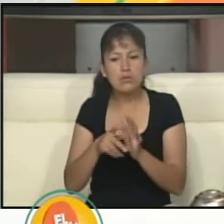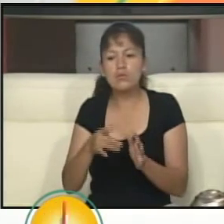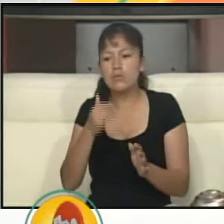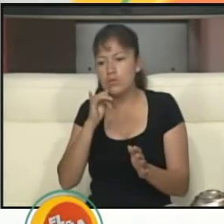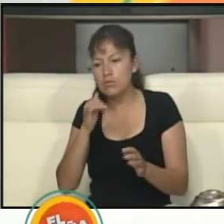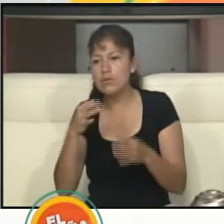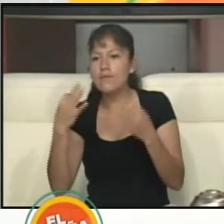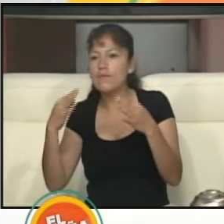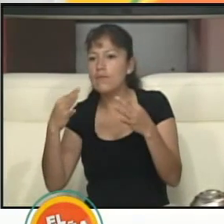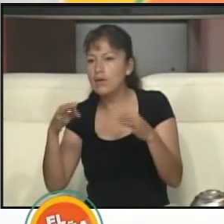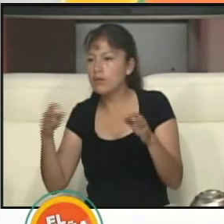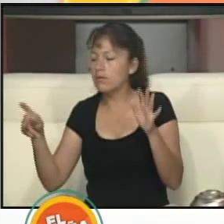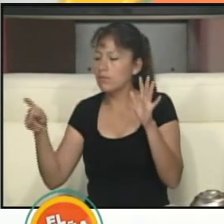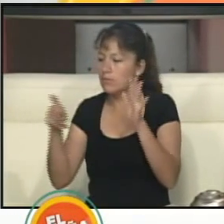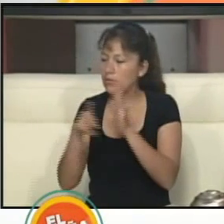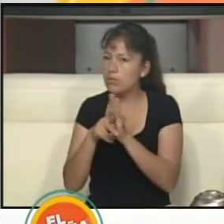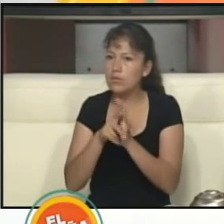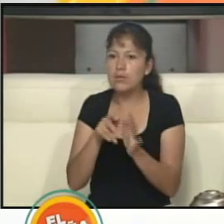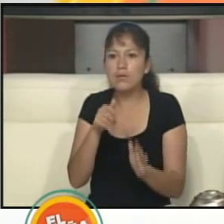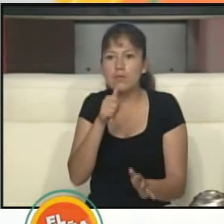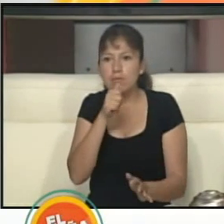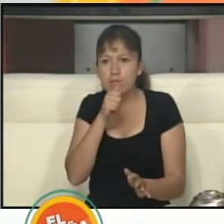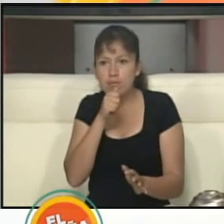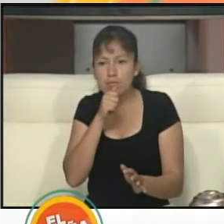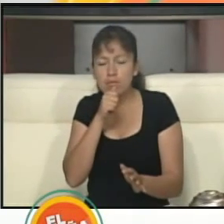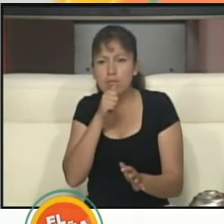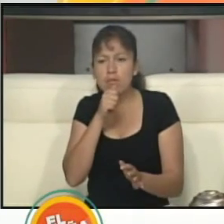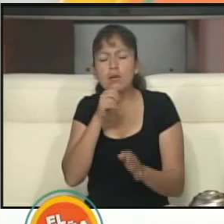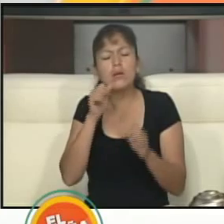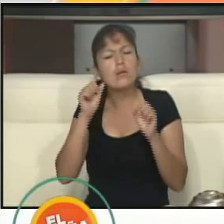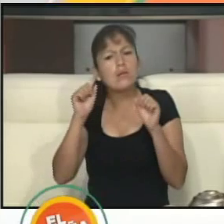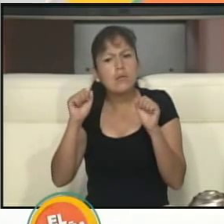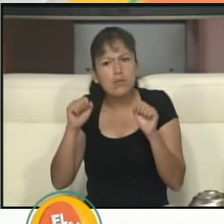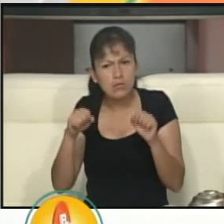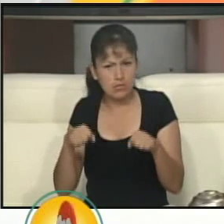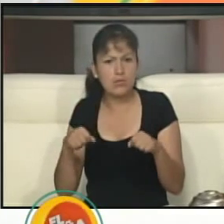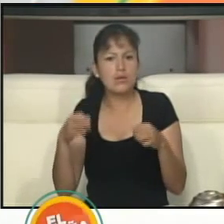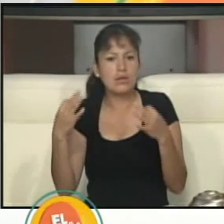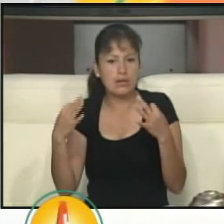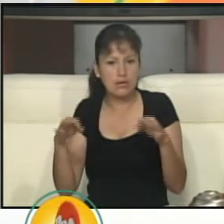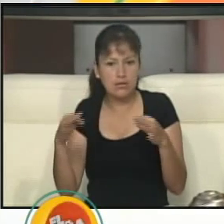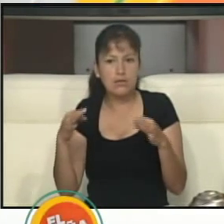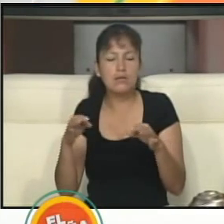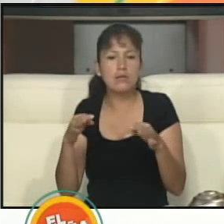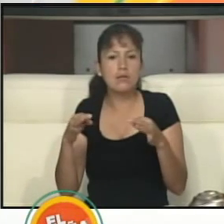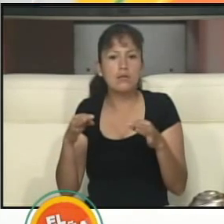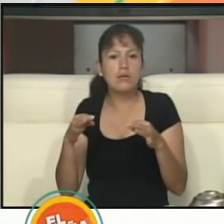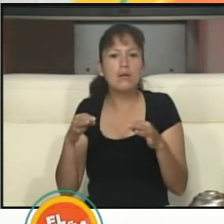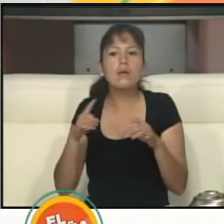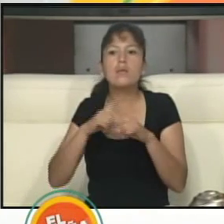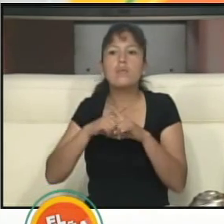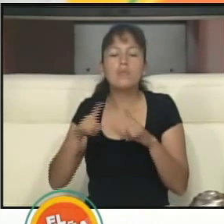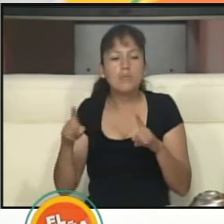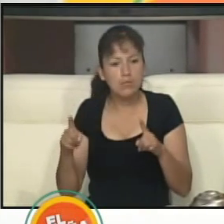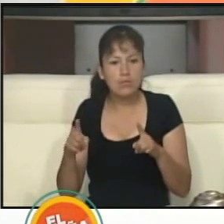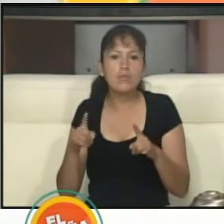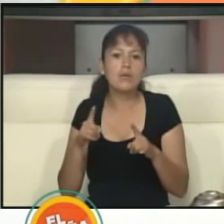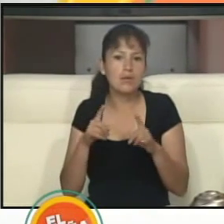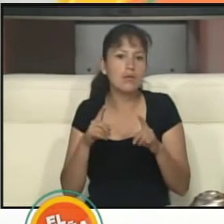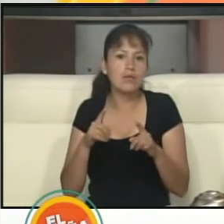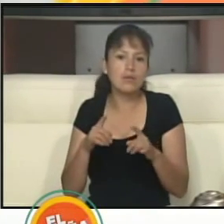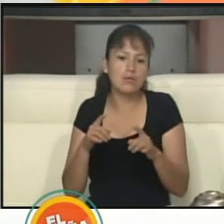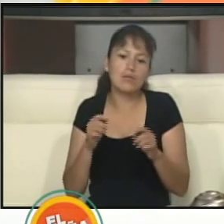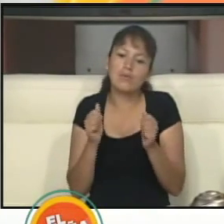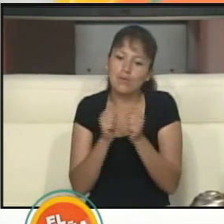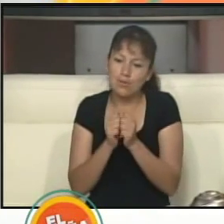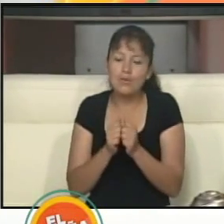no pueden haber fiestas privadas ni nada que... Bueno, podrían haber fiestas, pero con Coca-Cola. Ah, bueno, con gaseosa.